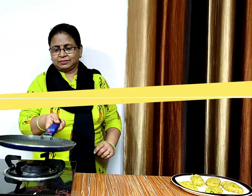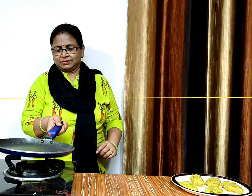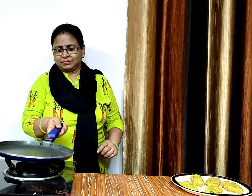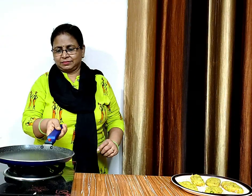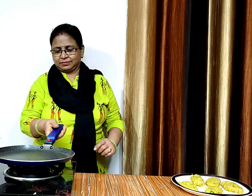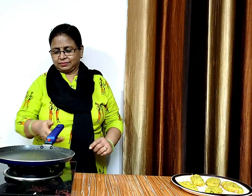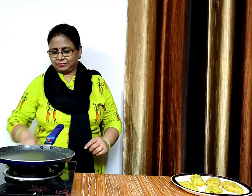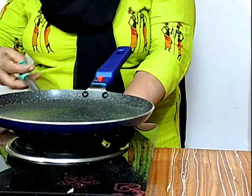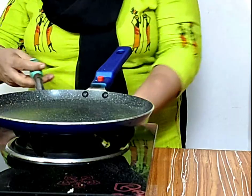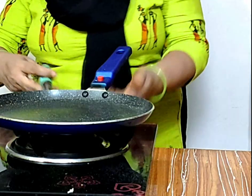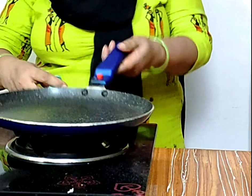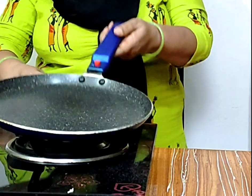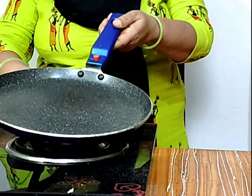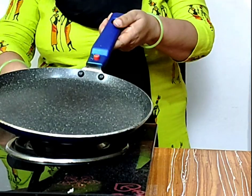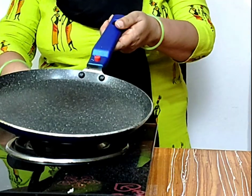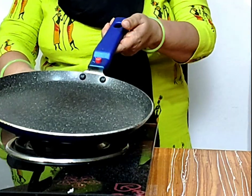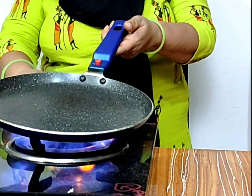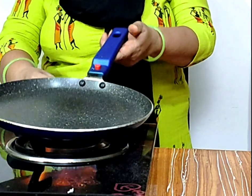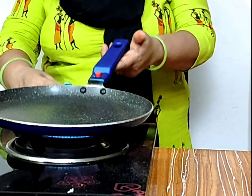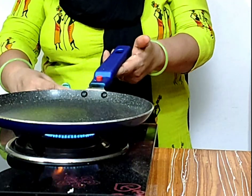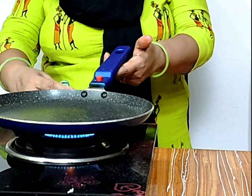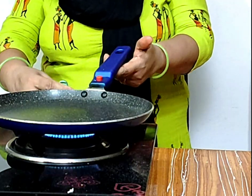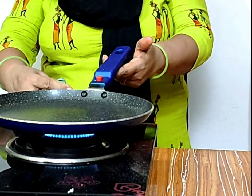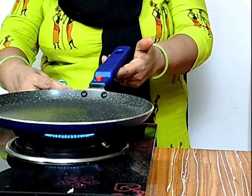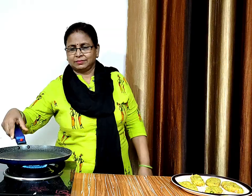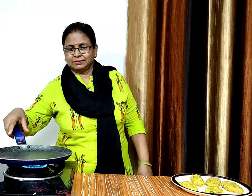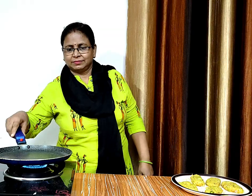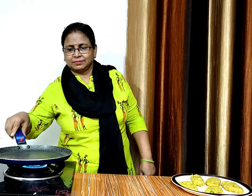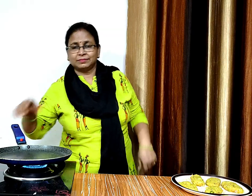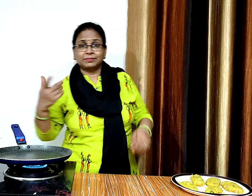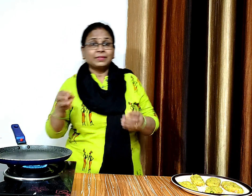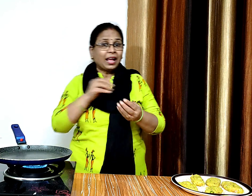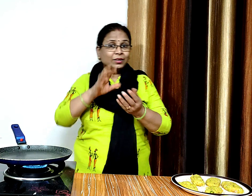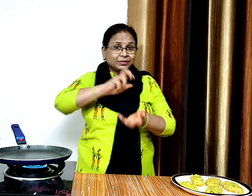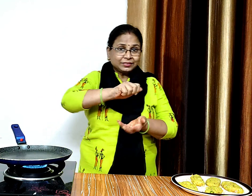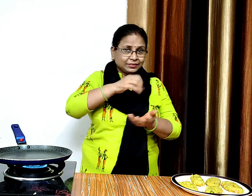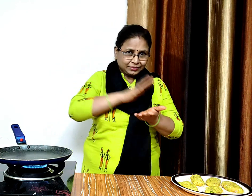अब इक पैन गरम करेंगे अब इक पैन गरम करेंगे सारी टिक्की भी बन चुकी है